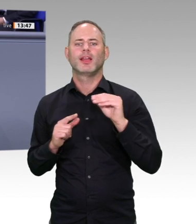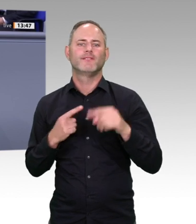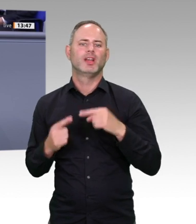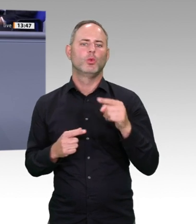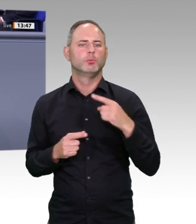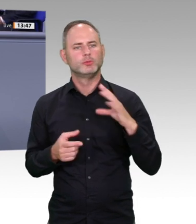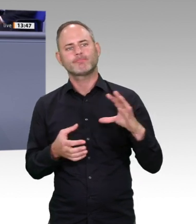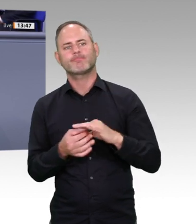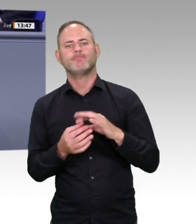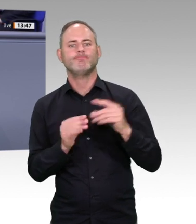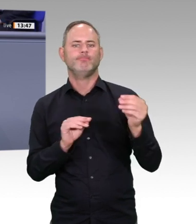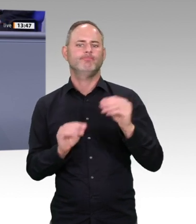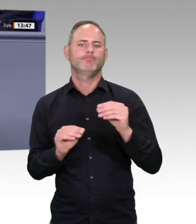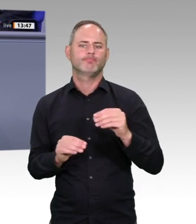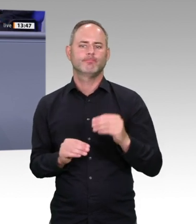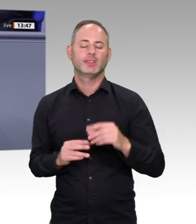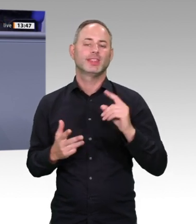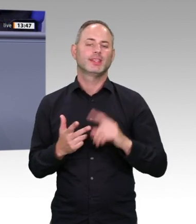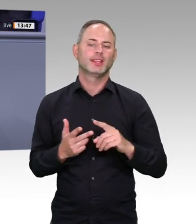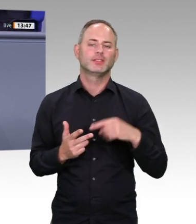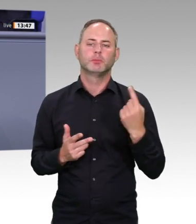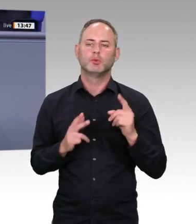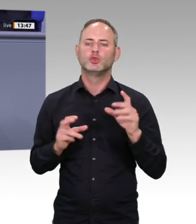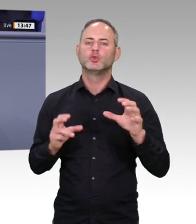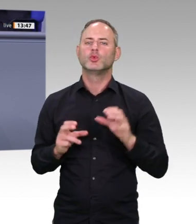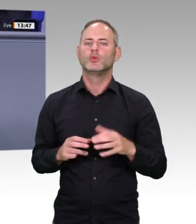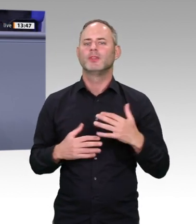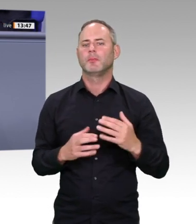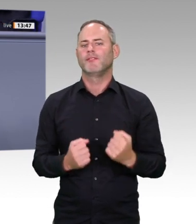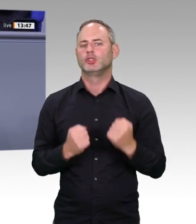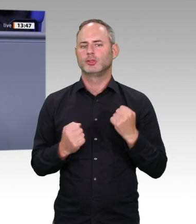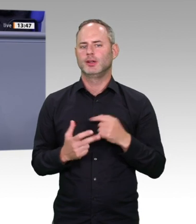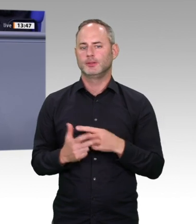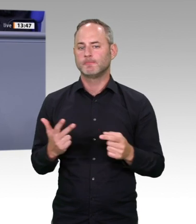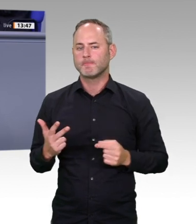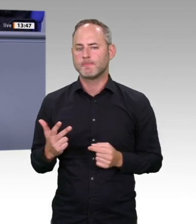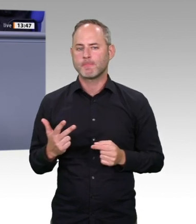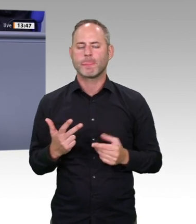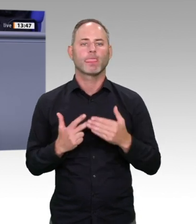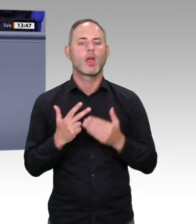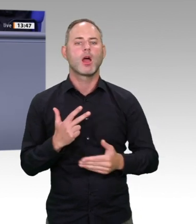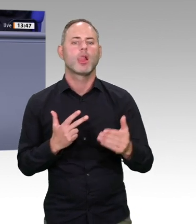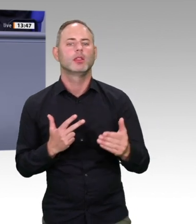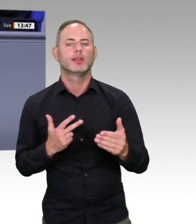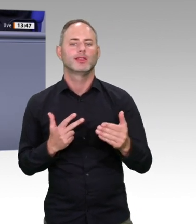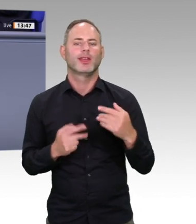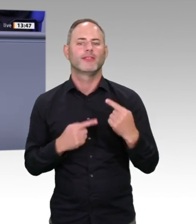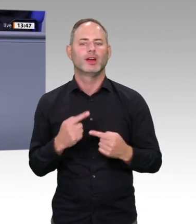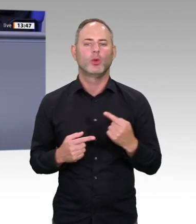bedeutet Mathematik, Informatik, Naturwissenschaften und Technik. Damit werden wissenschaftliche Zusammenhänge rechtzeitig